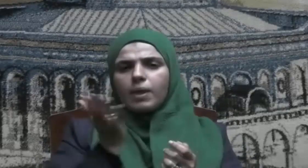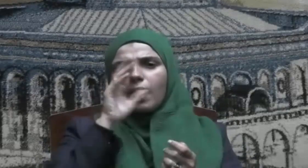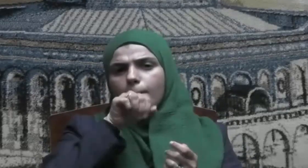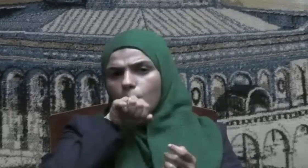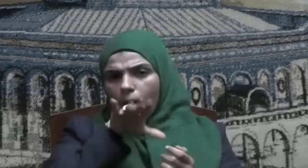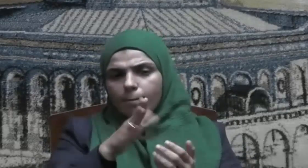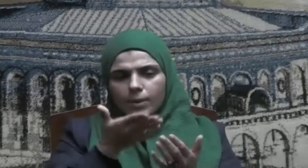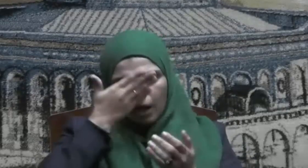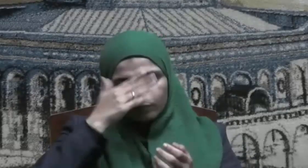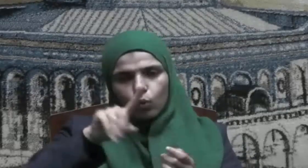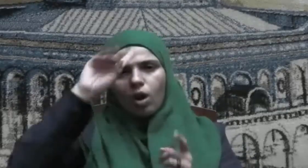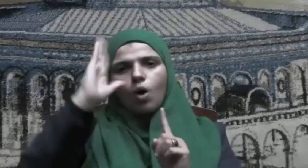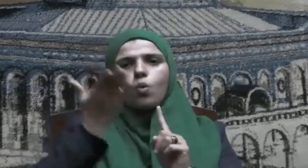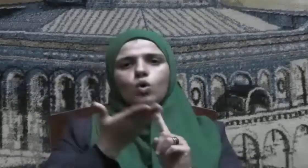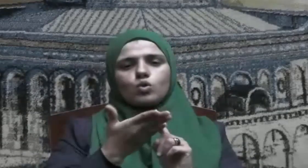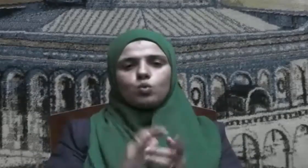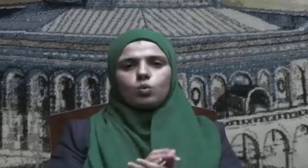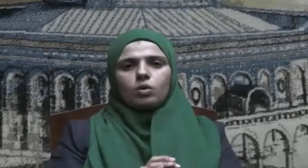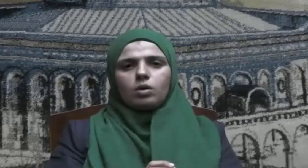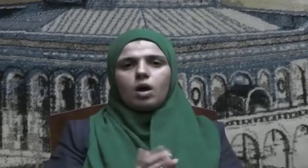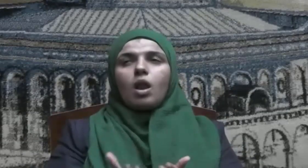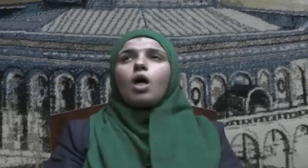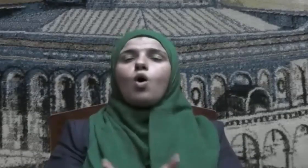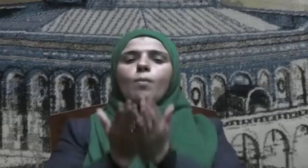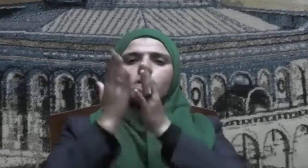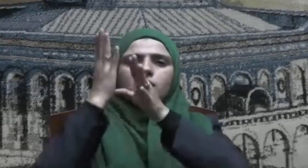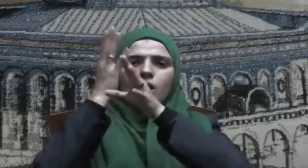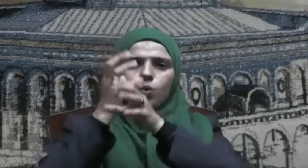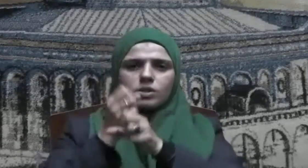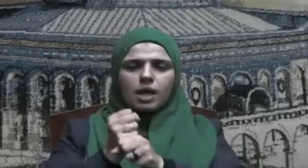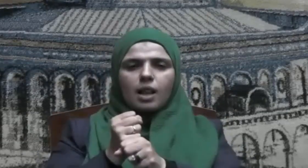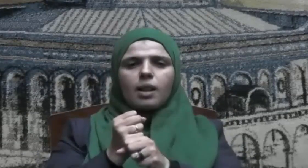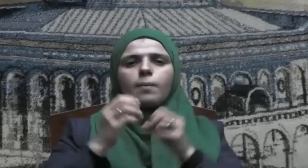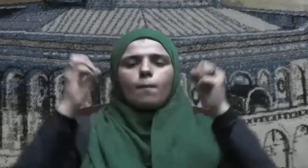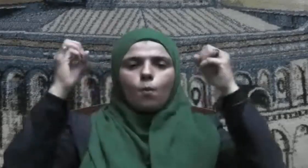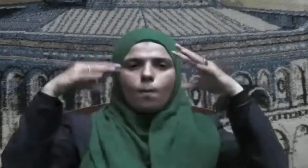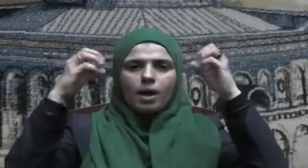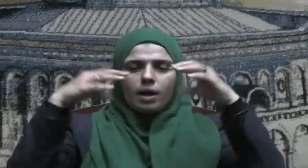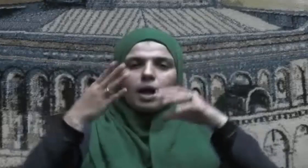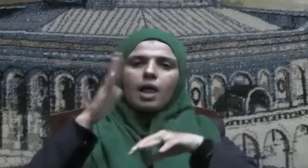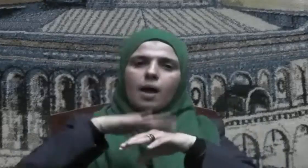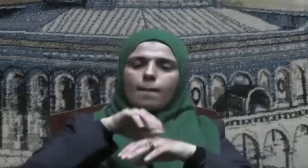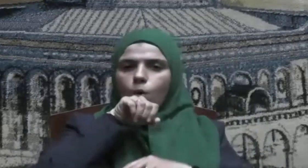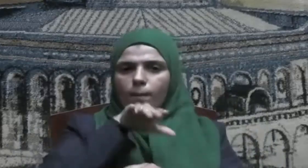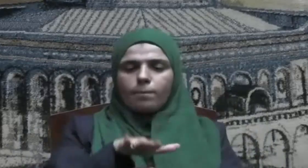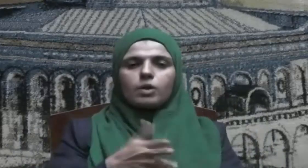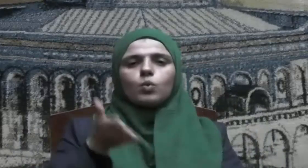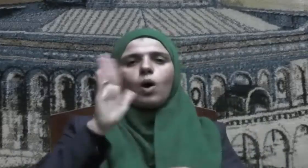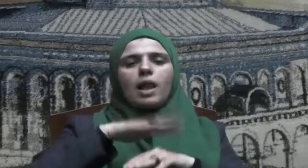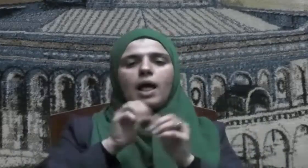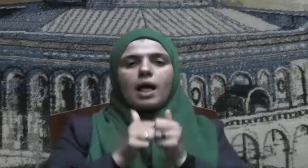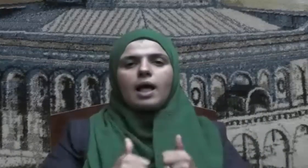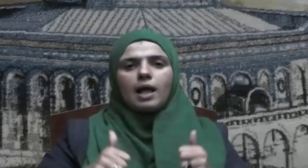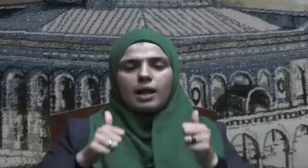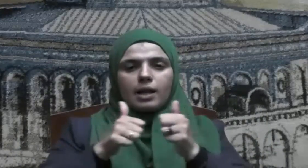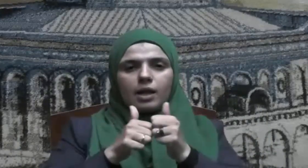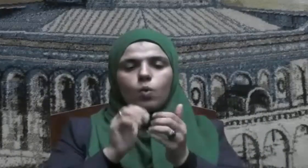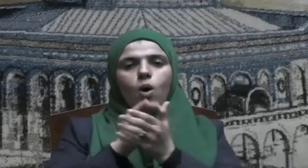محمد عبد الرسول الله رم صلي وسلم وبارك عليه وعلى آله وصحبه